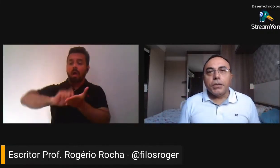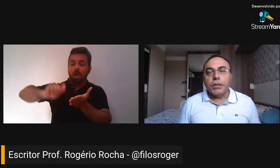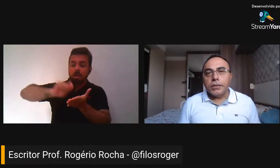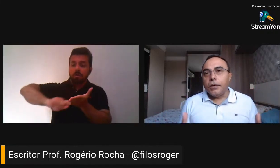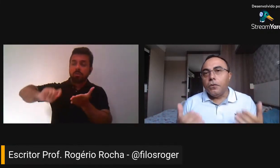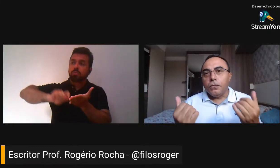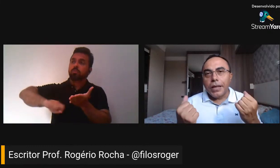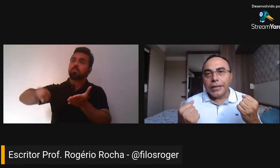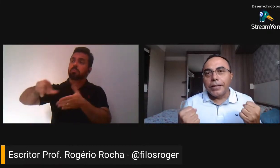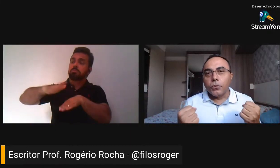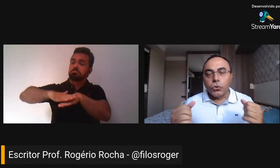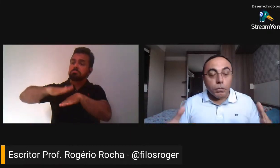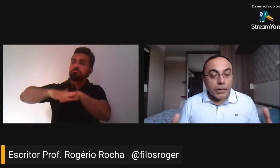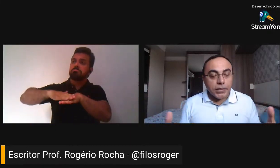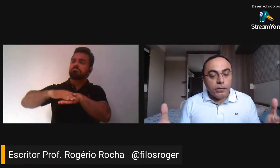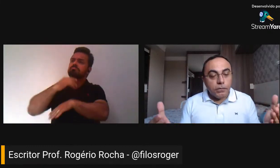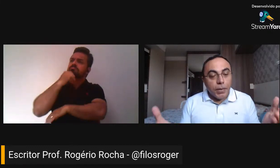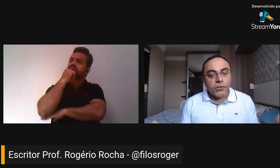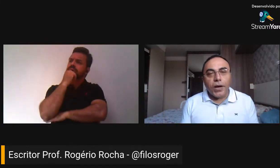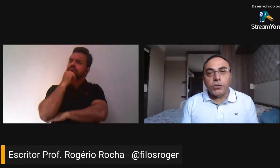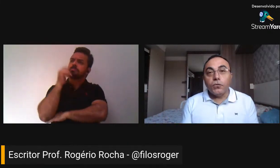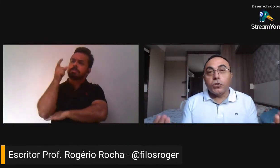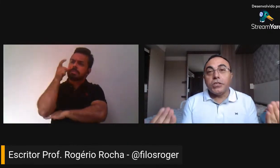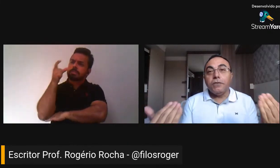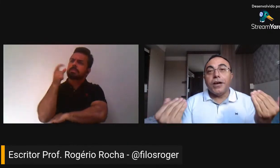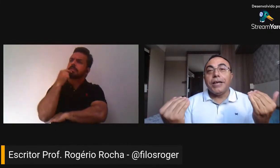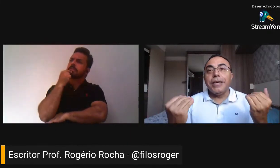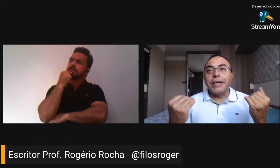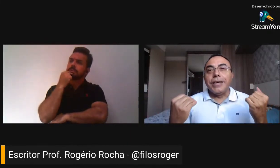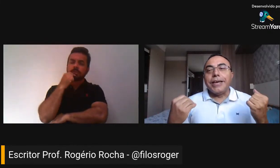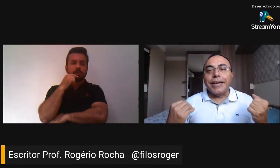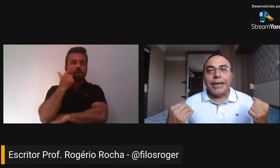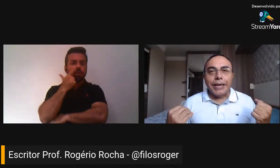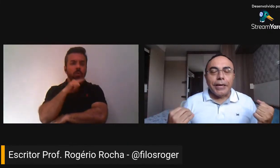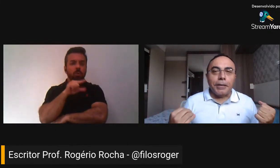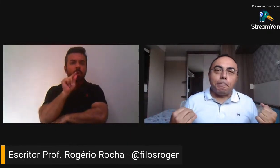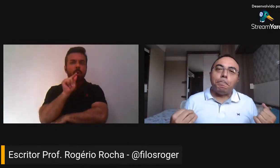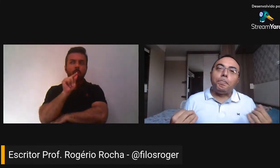vai ser a obtenção daquele conteúdo. Mais fácil você vai